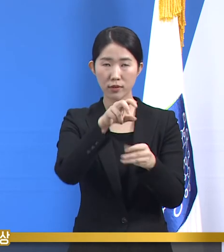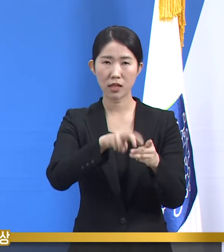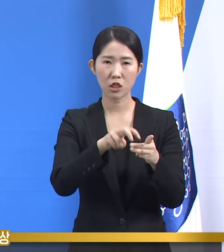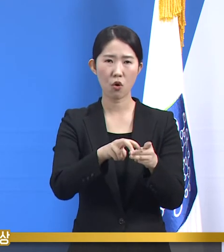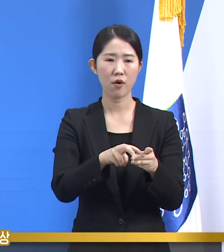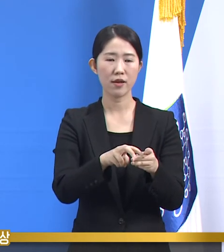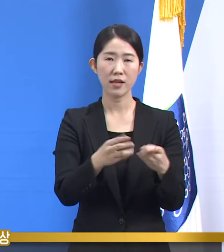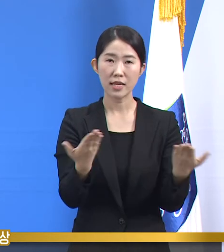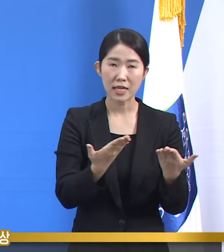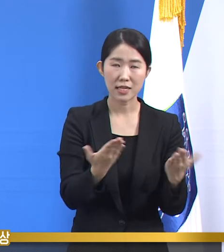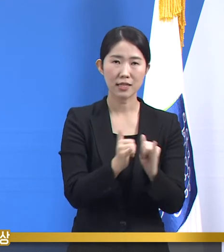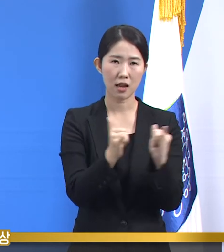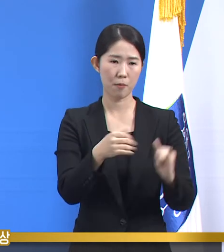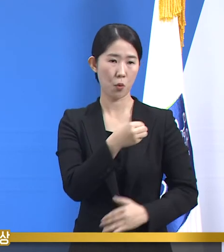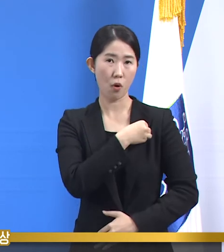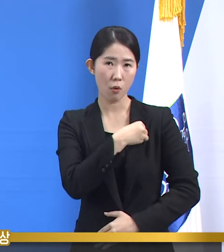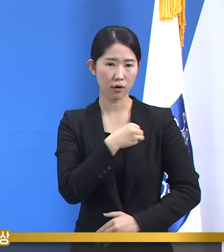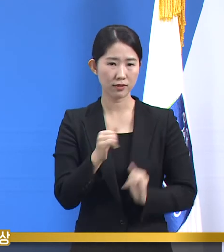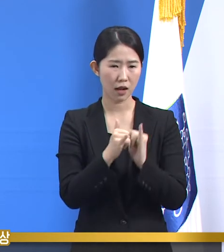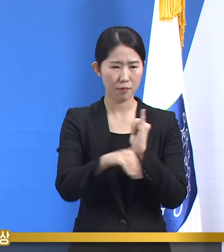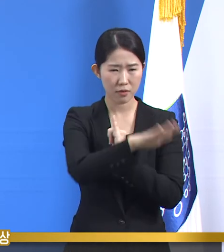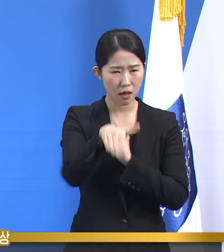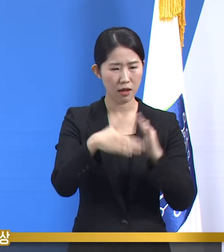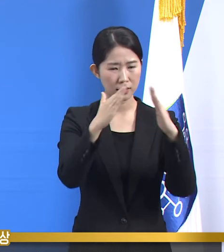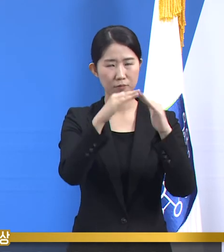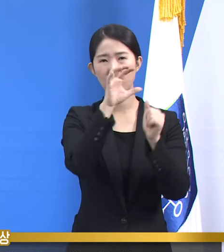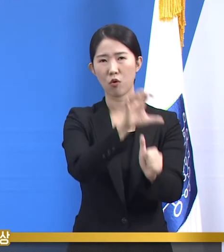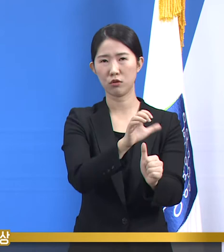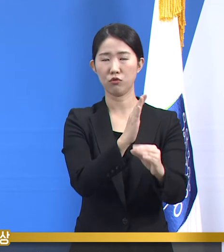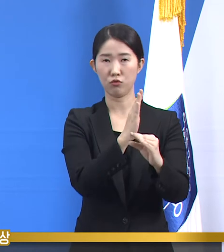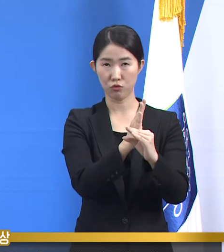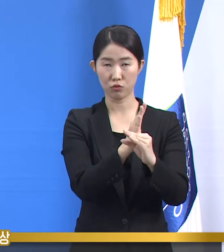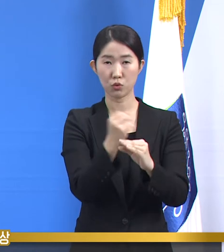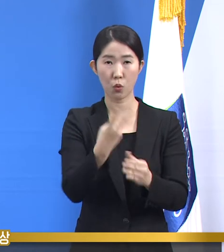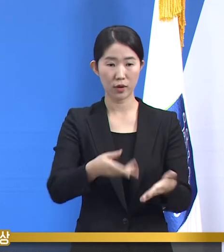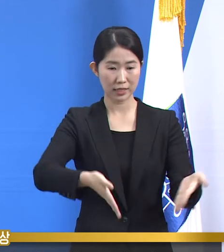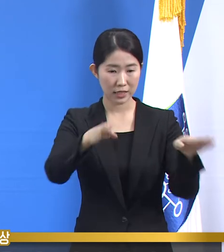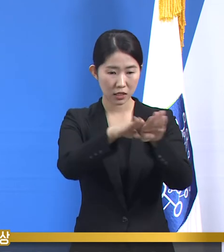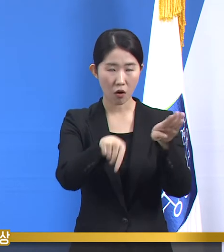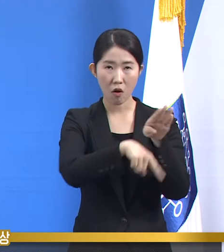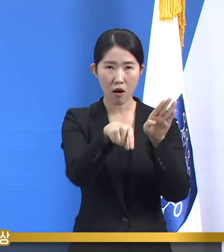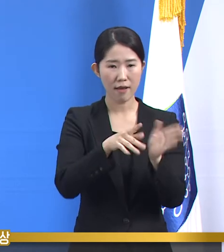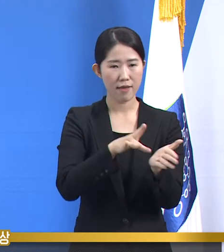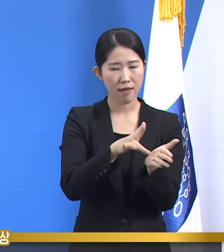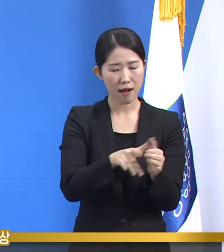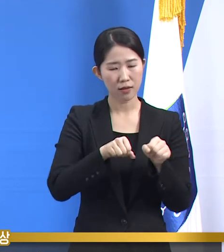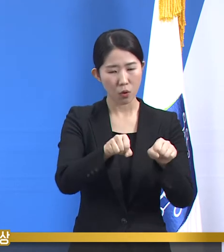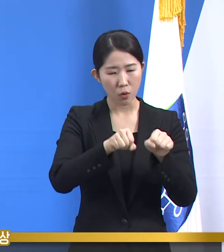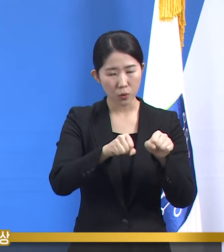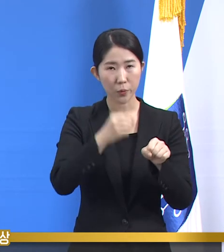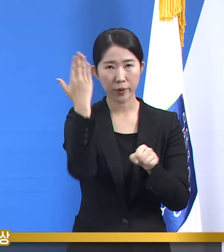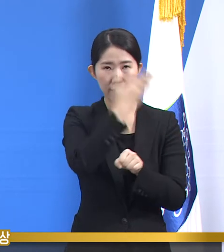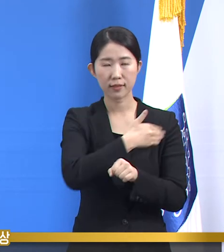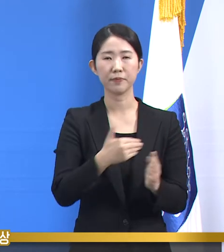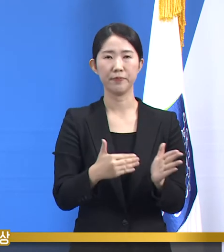관련자 전원에 대해서 자가격리 조치를 하였고 시설 내의 소독 처리를 완료하였습니다.